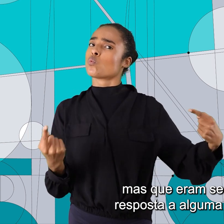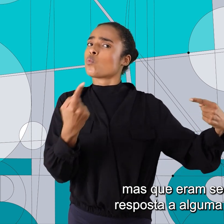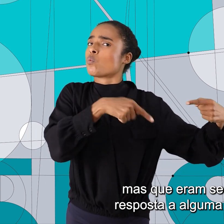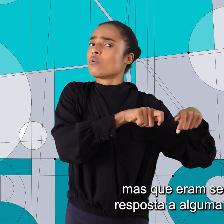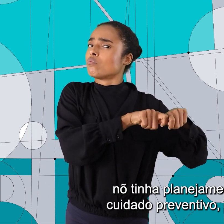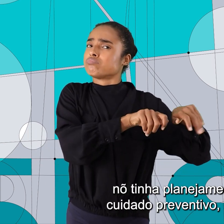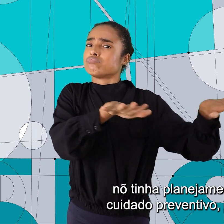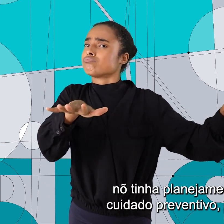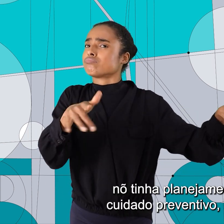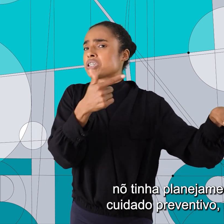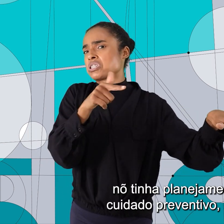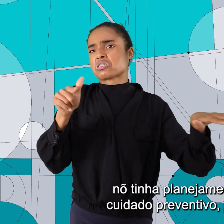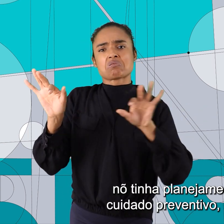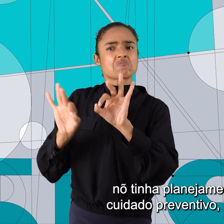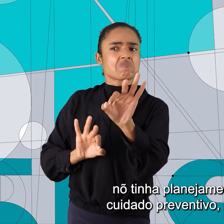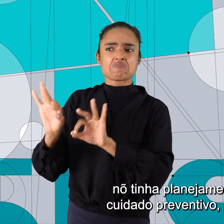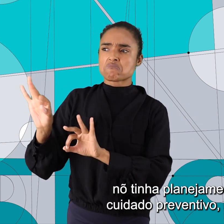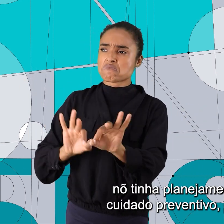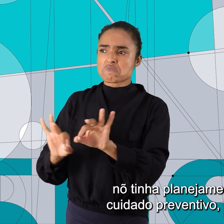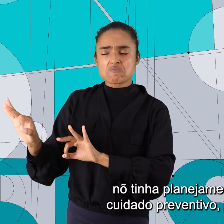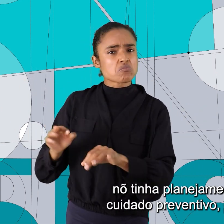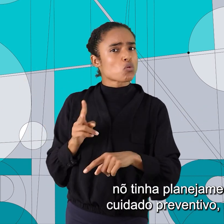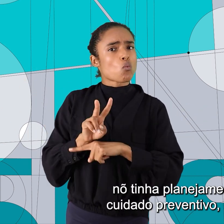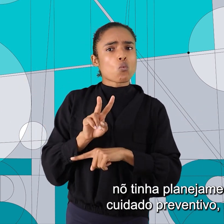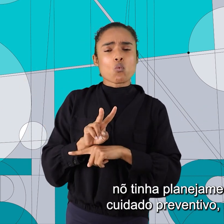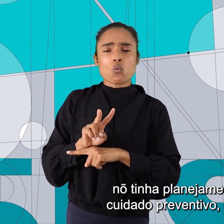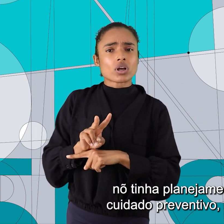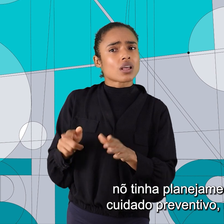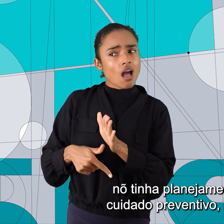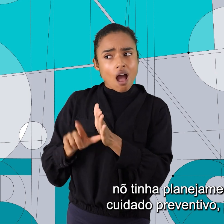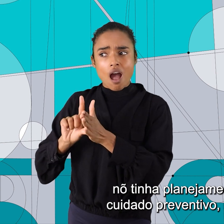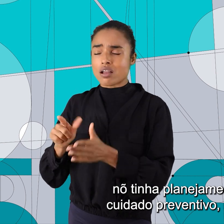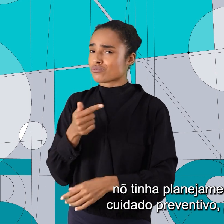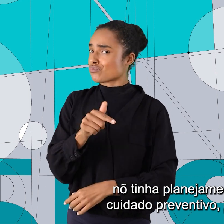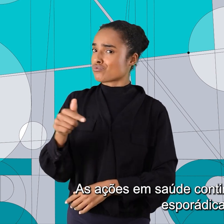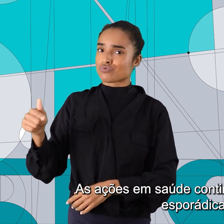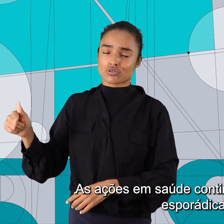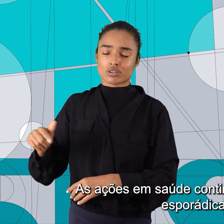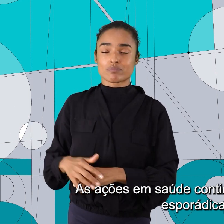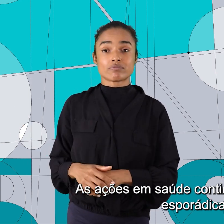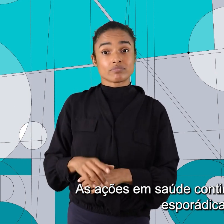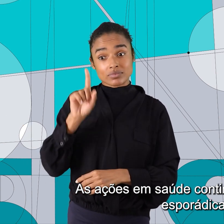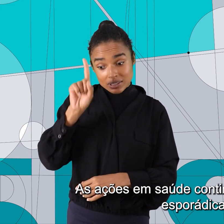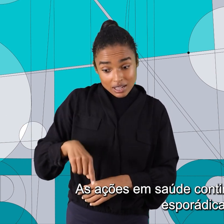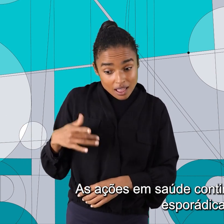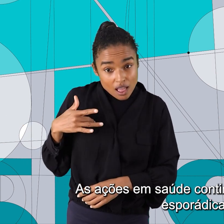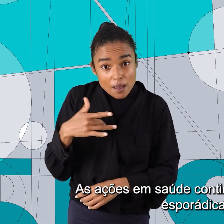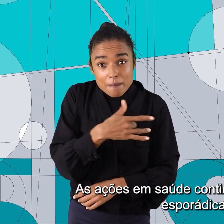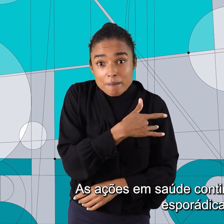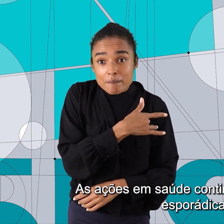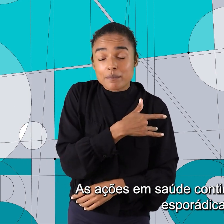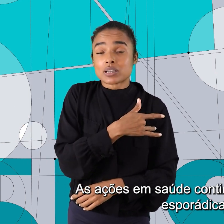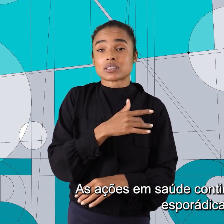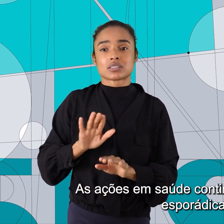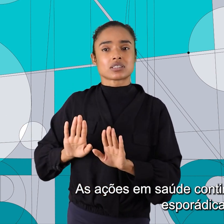alguma epidemia. Não tinha planejamento prévio, cuidado preventivo, nada disso. As ações em saúde continuaram